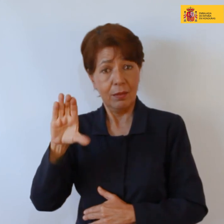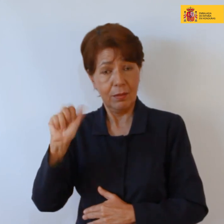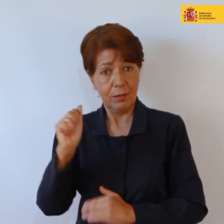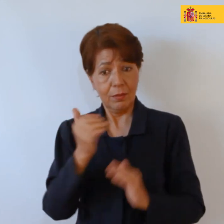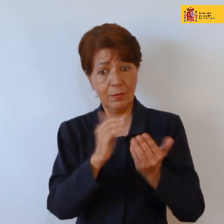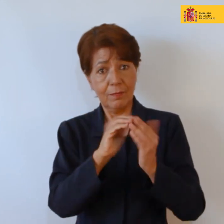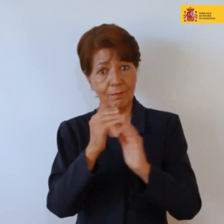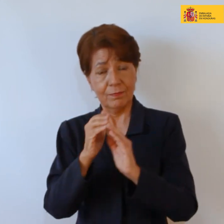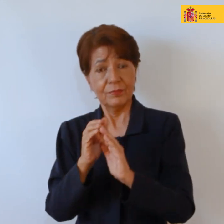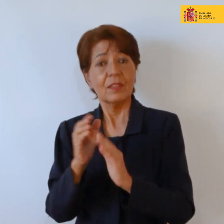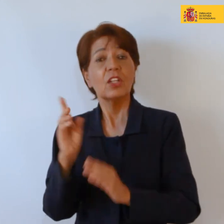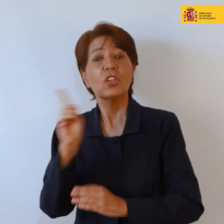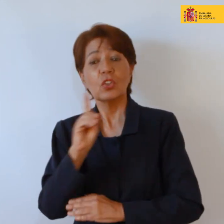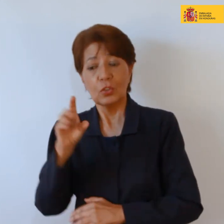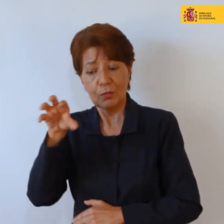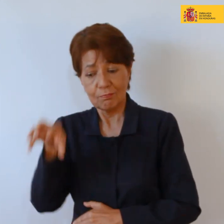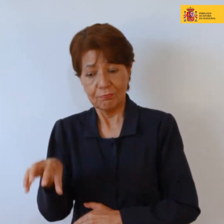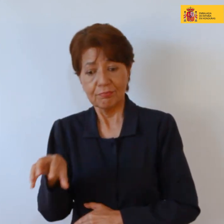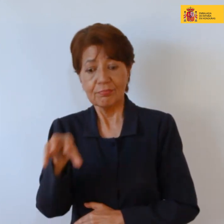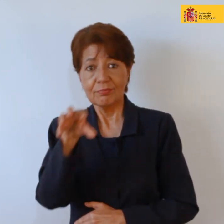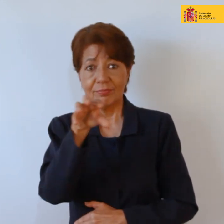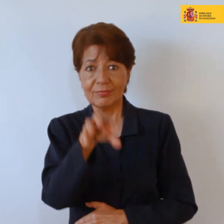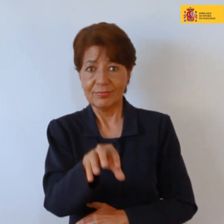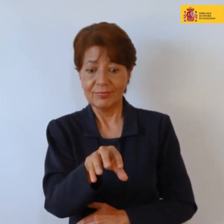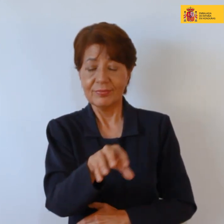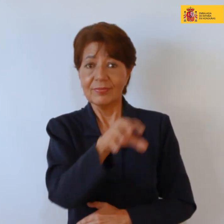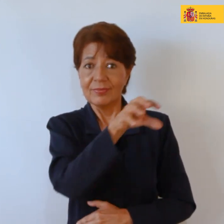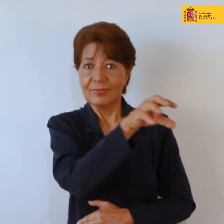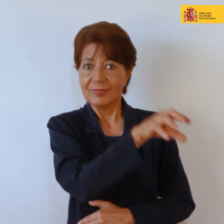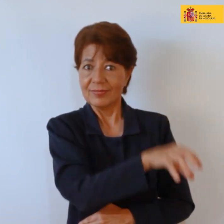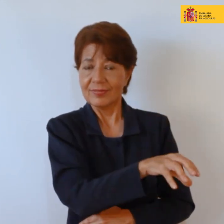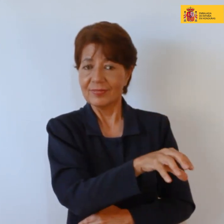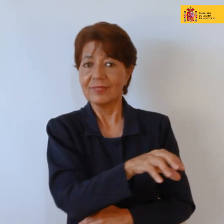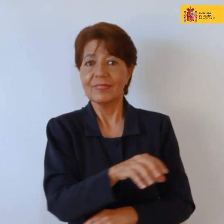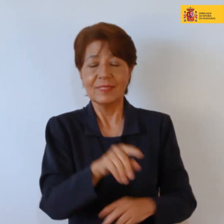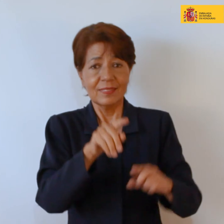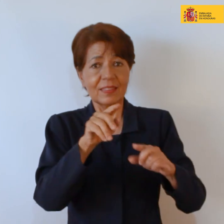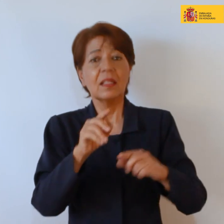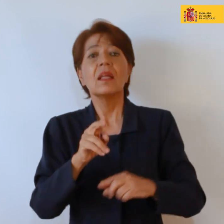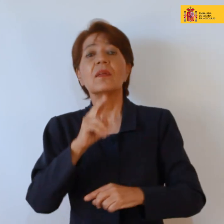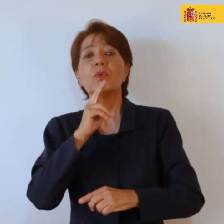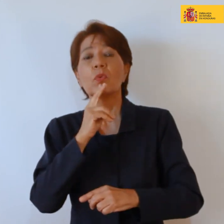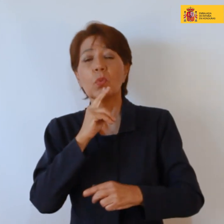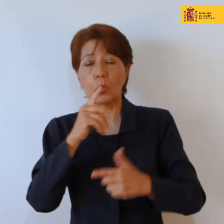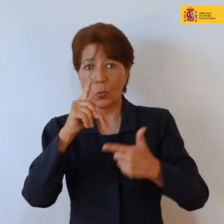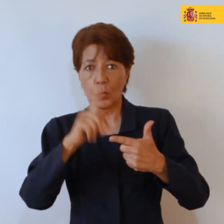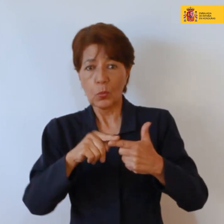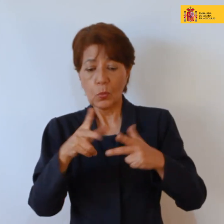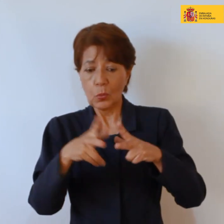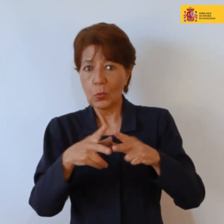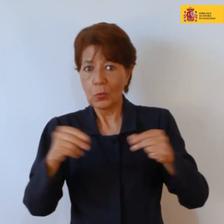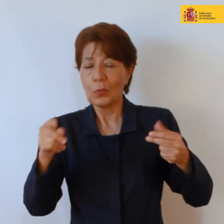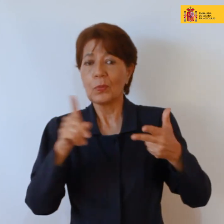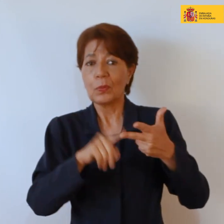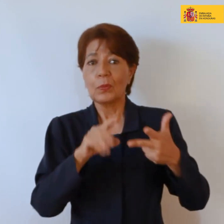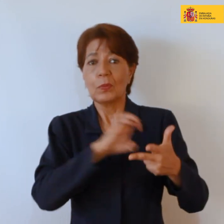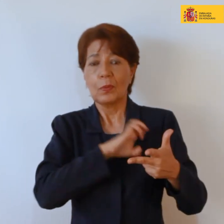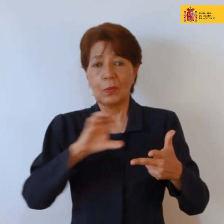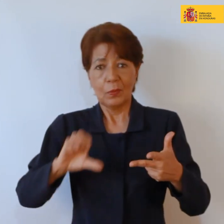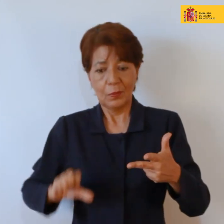es extensible en Honduras Nicaragua y El Salvador